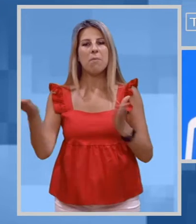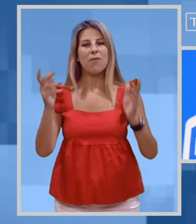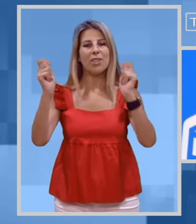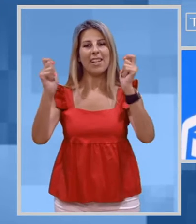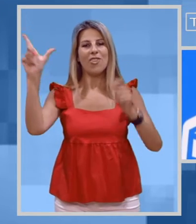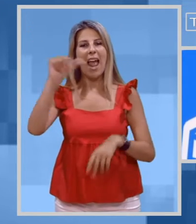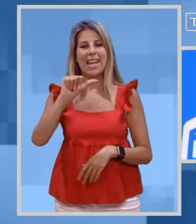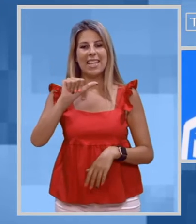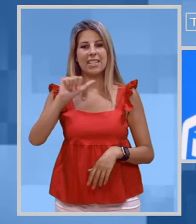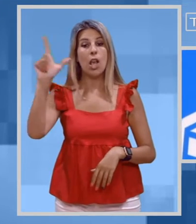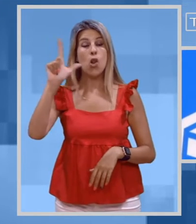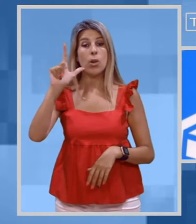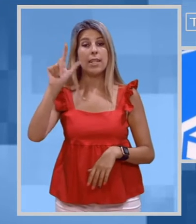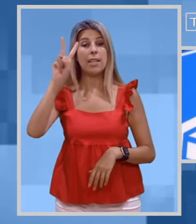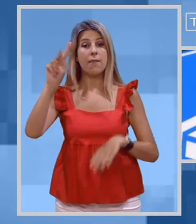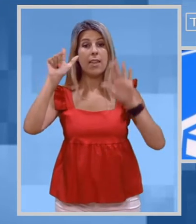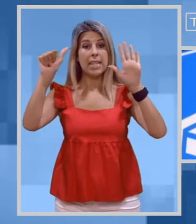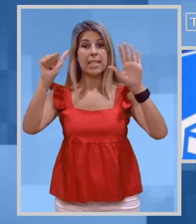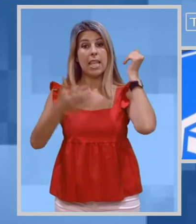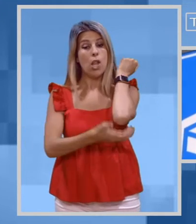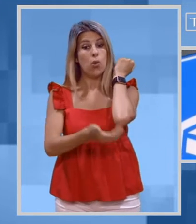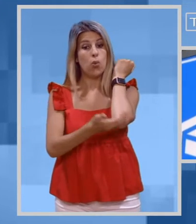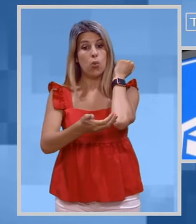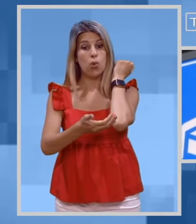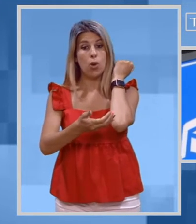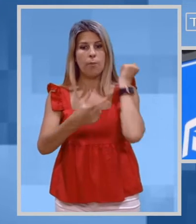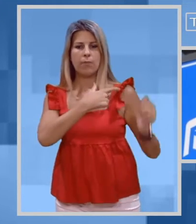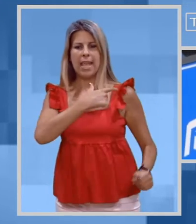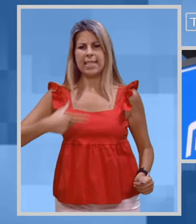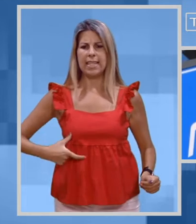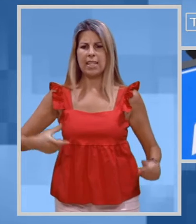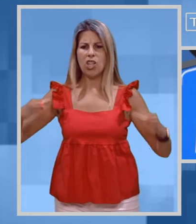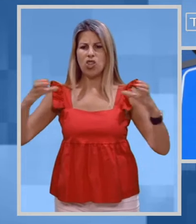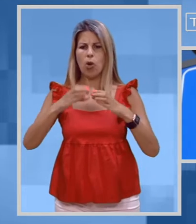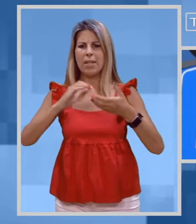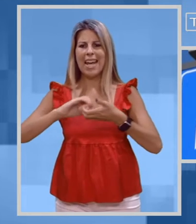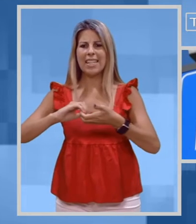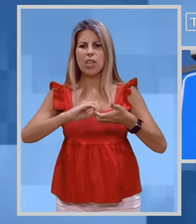Benvenuti al telegiornale Lingua dei Segni, lunedì 26 luglio.